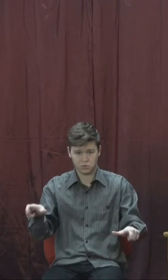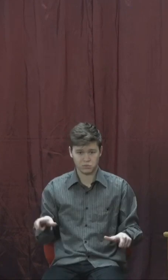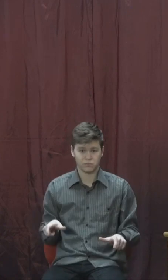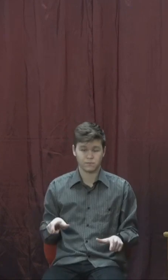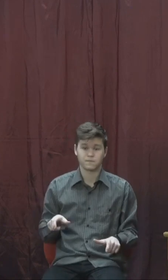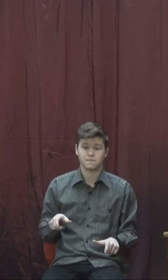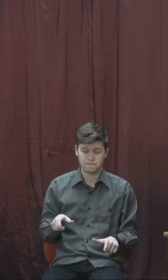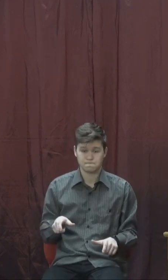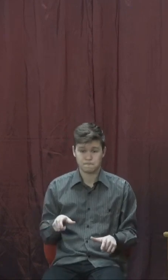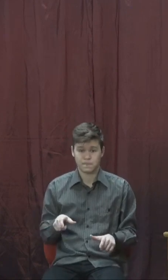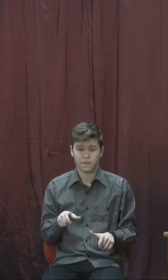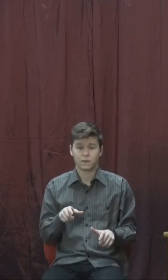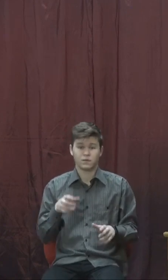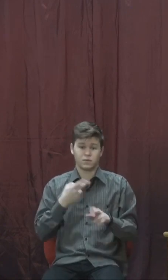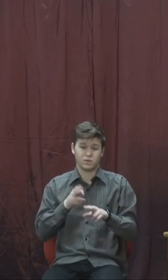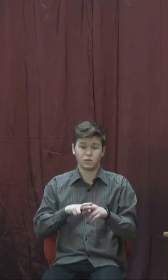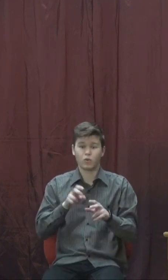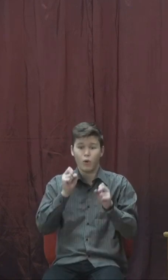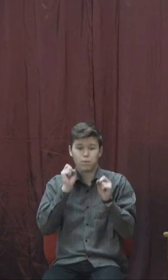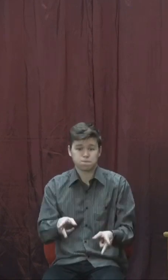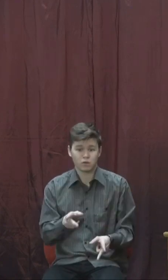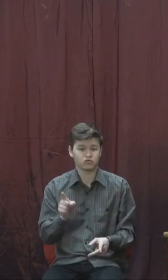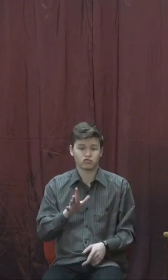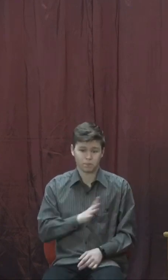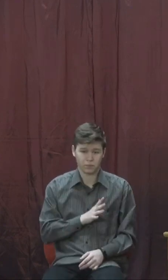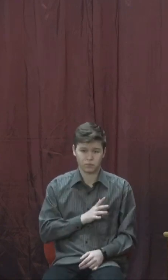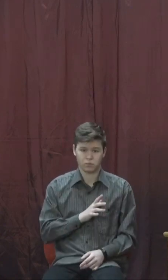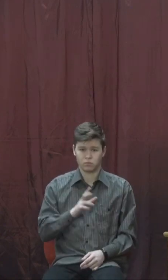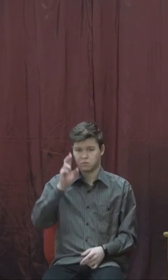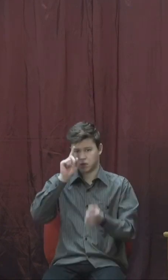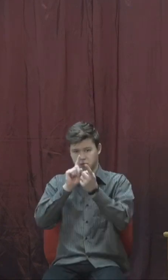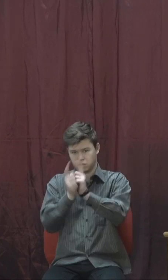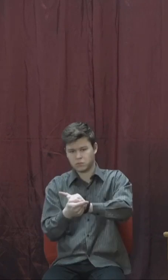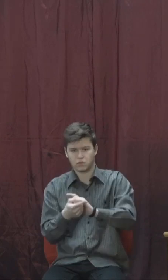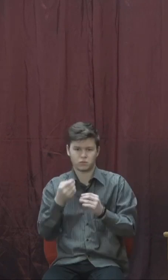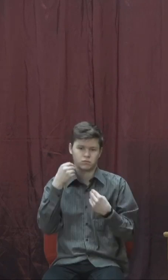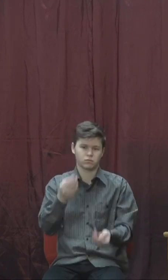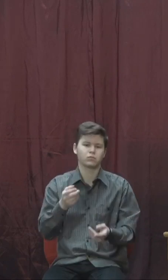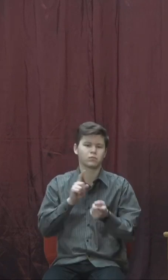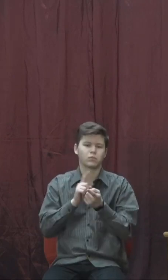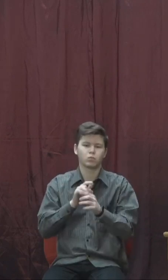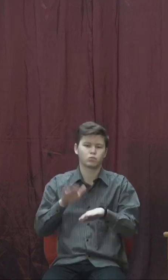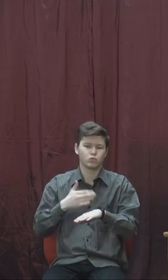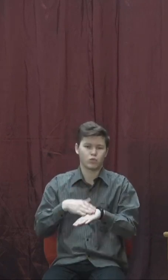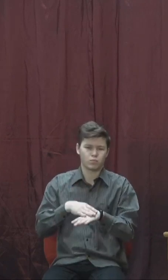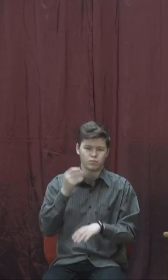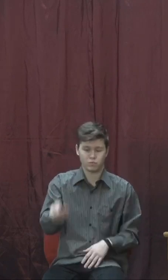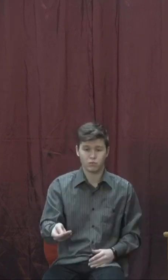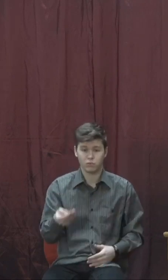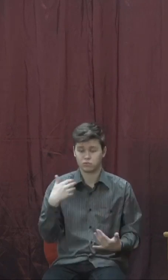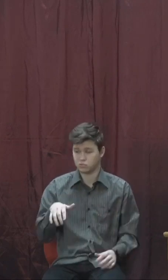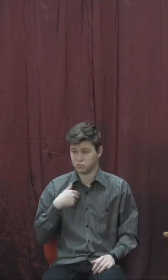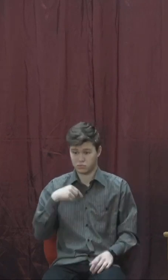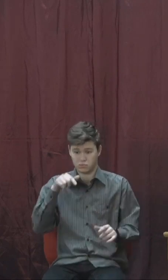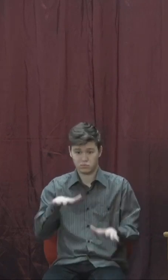перетворив цю ситуацію з тісноти, з небезпеки в гостину. Той ворог уже в середині Самарії обідає, їсть